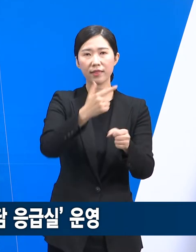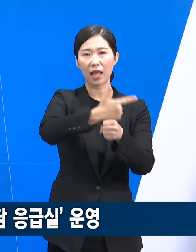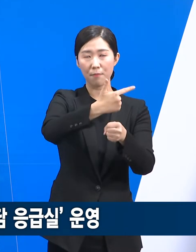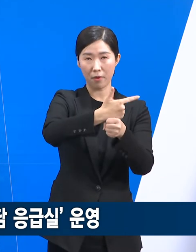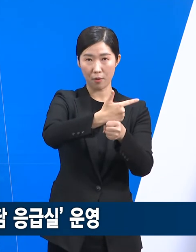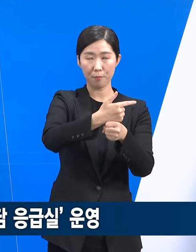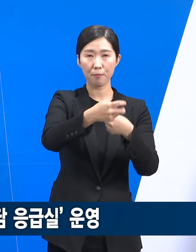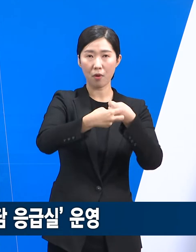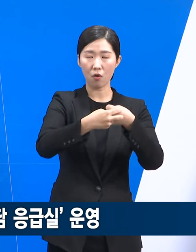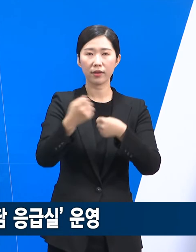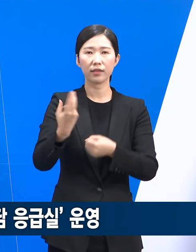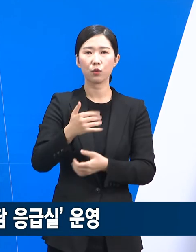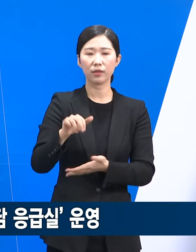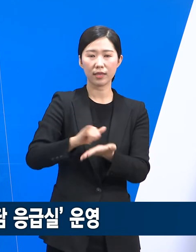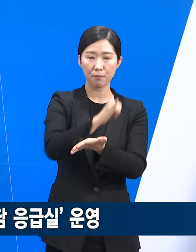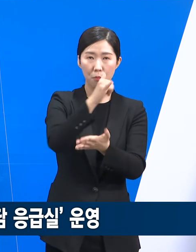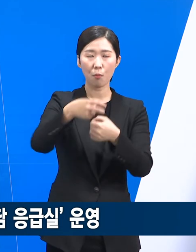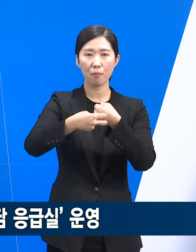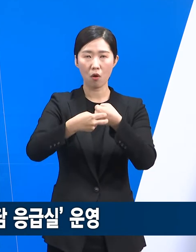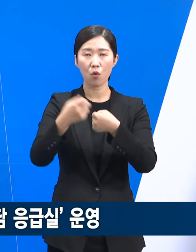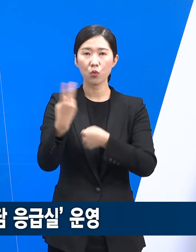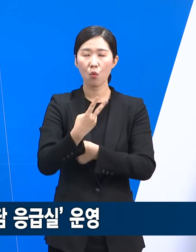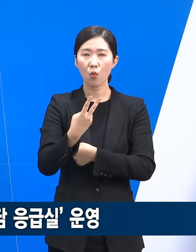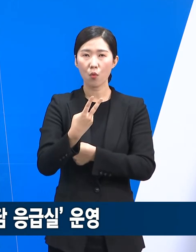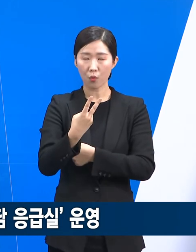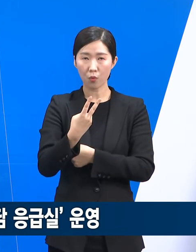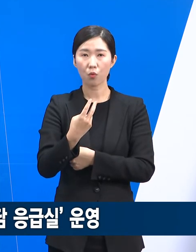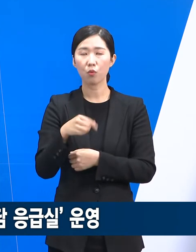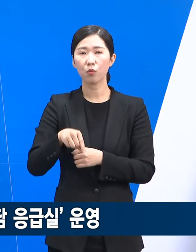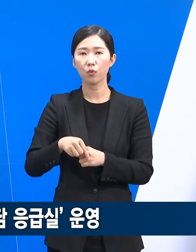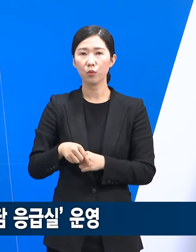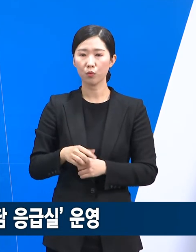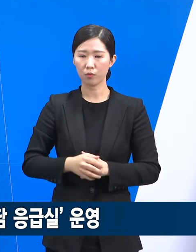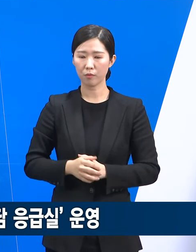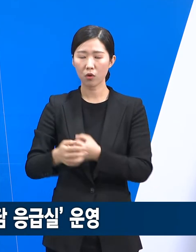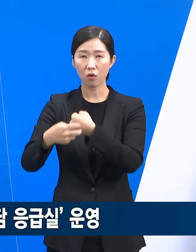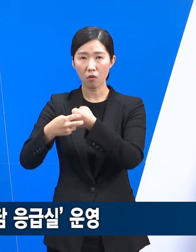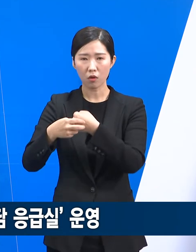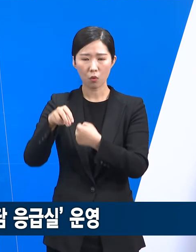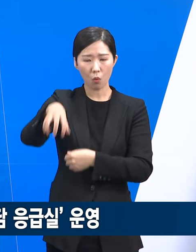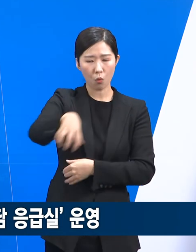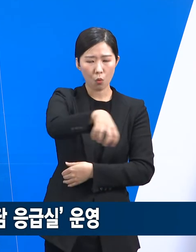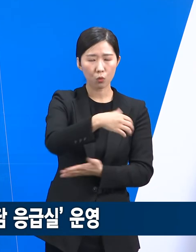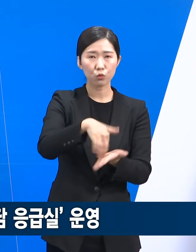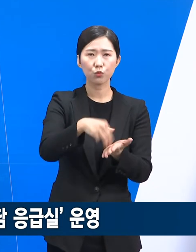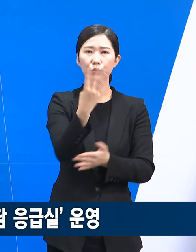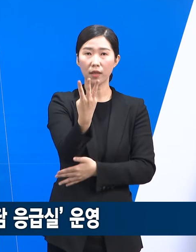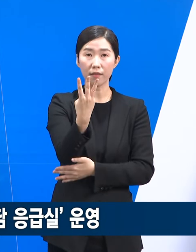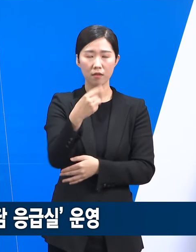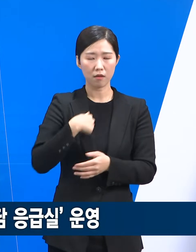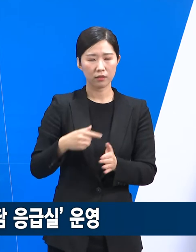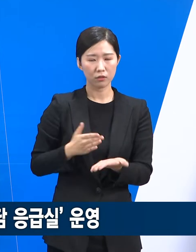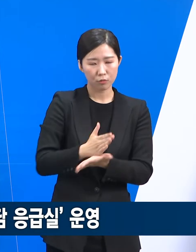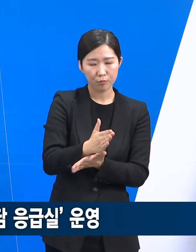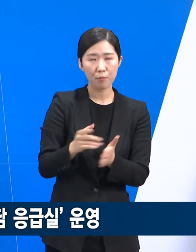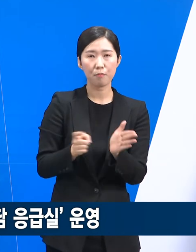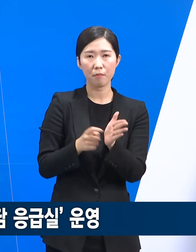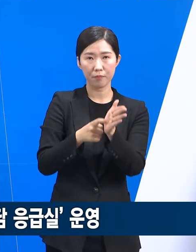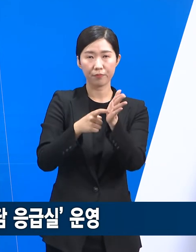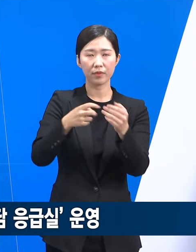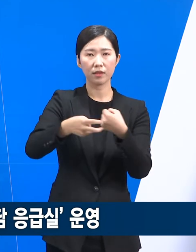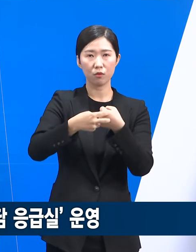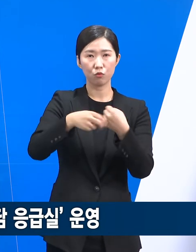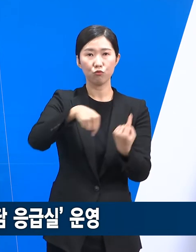김포우리병원, 경기도우리원이천병원 등 3개 기간을 코로나19 전담응급실을 운영하고 있습니다. 특히